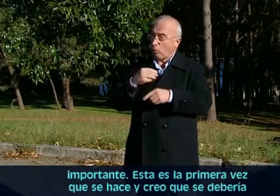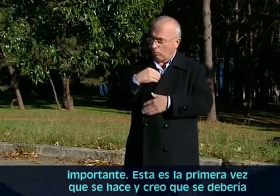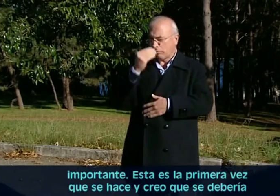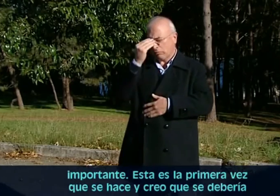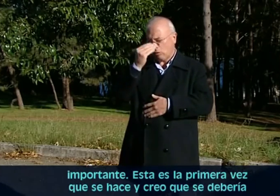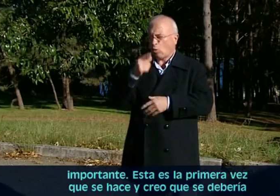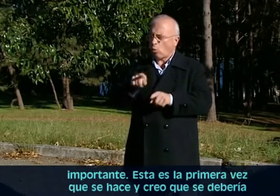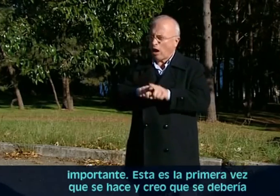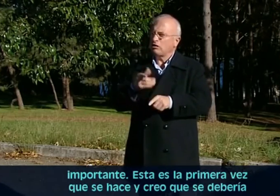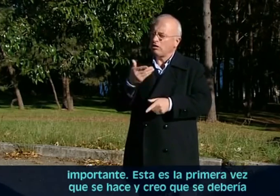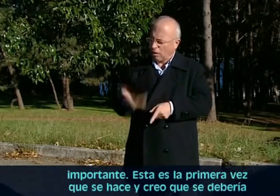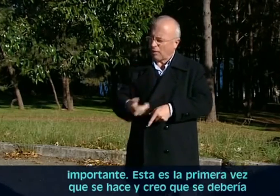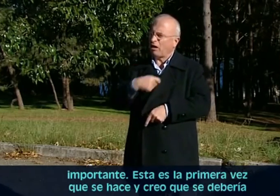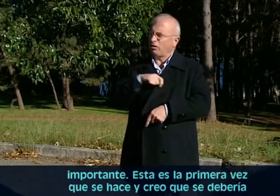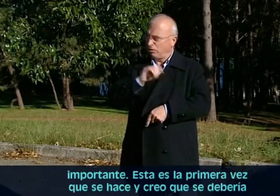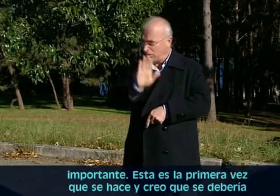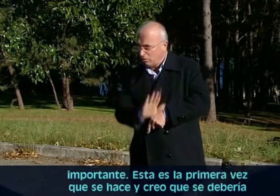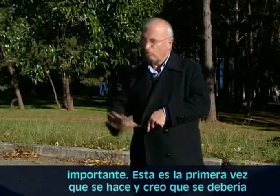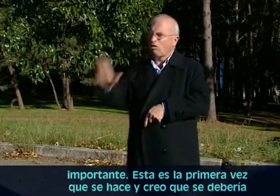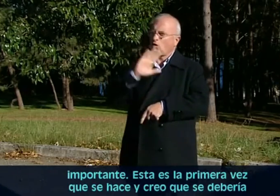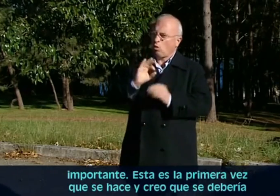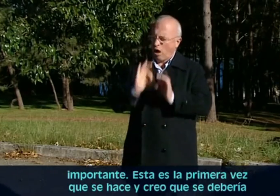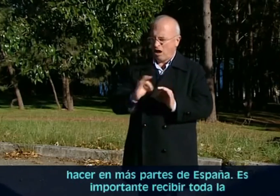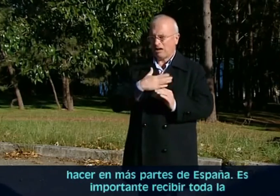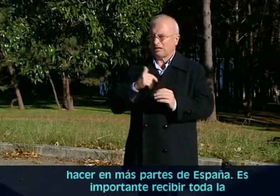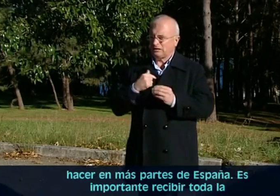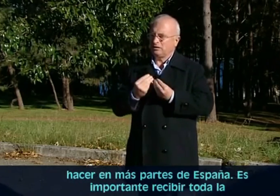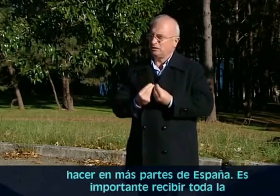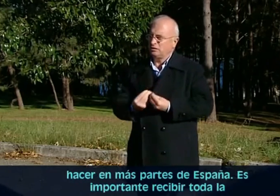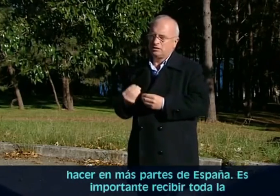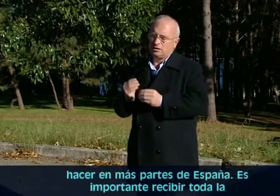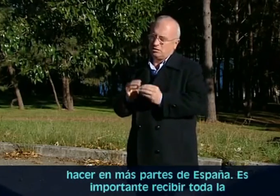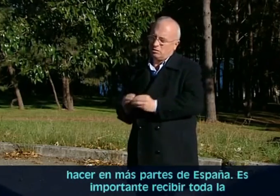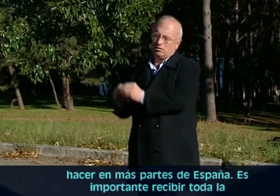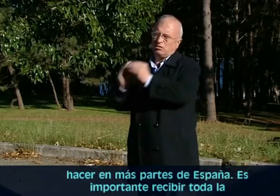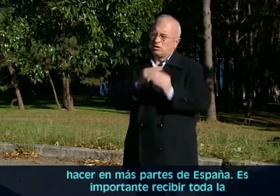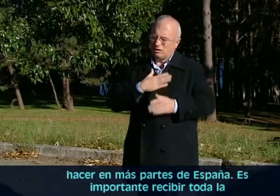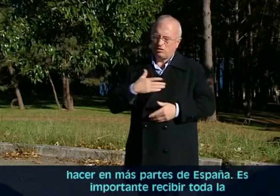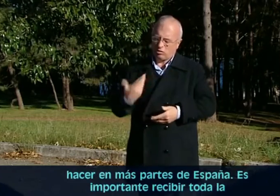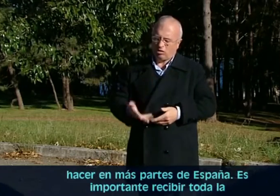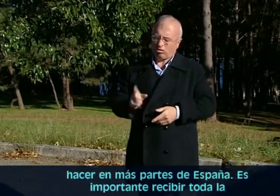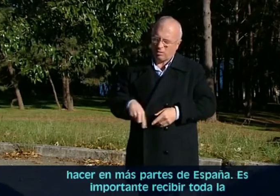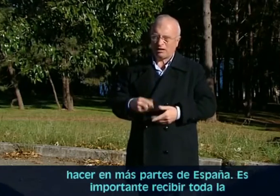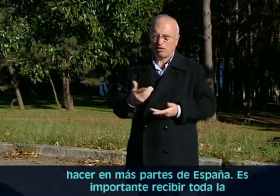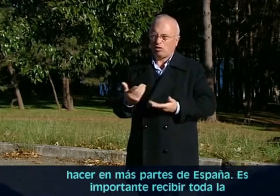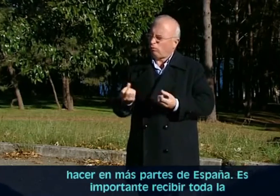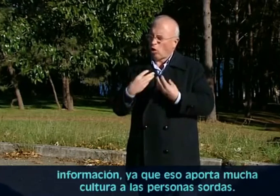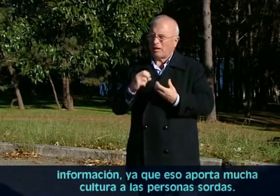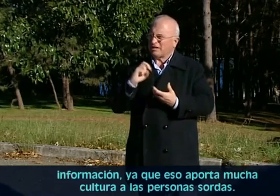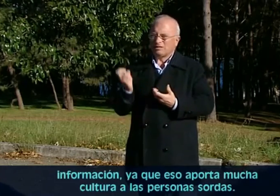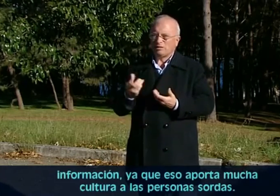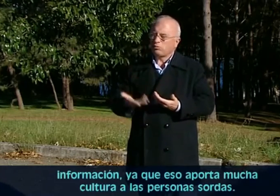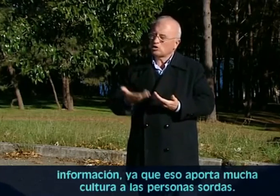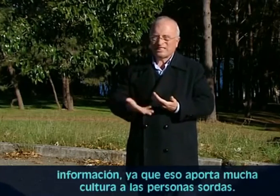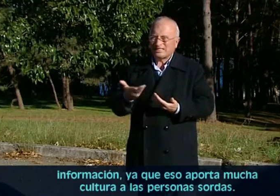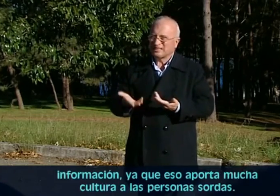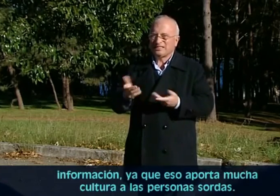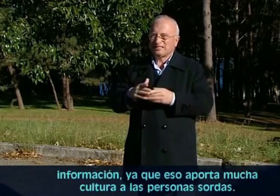Esta es la primera vez que se hace y creo que se debería hacer en más partes de España. Es importante recibir toda la información, ya que eso